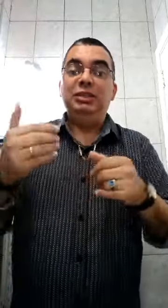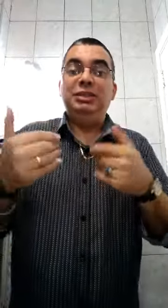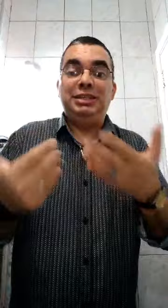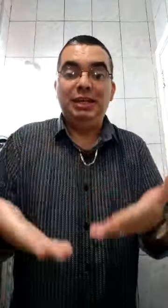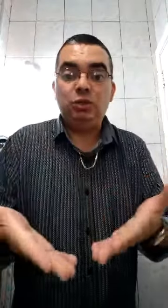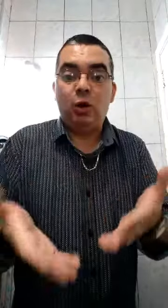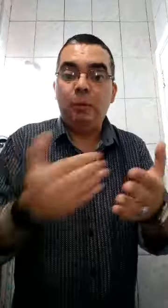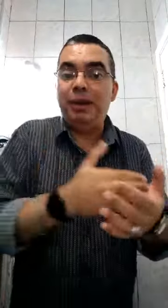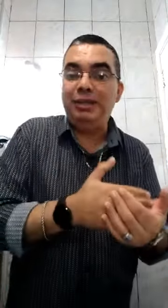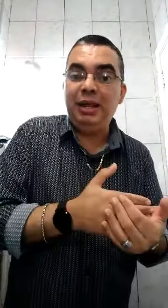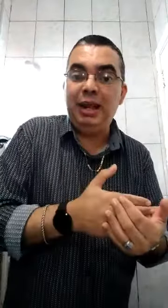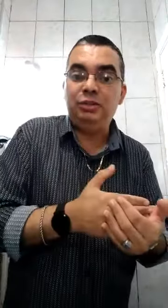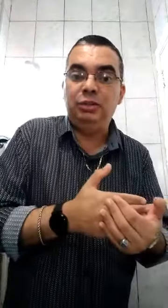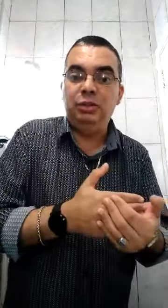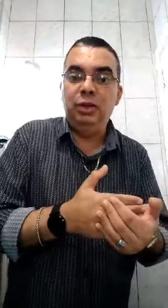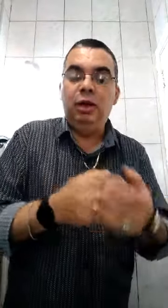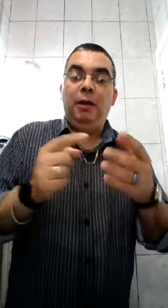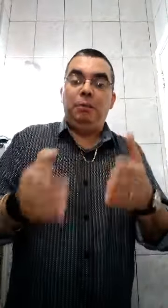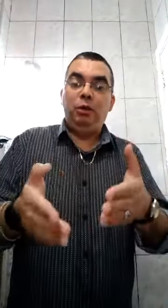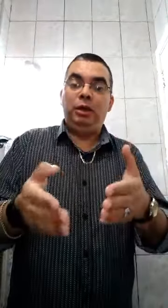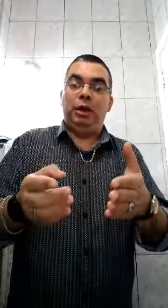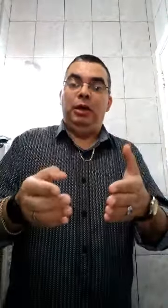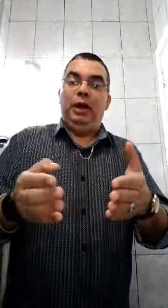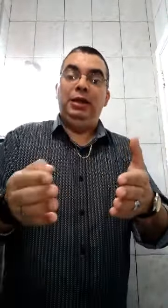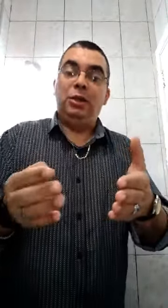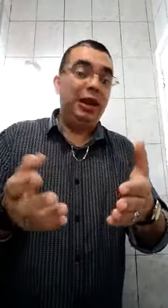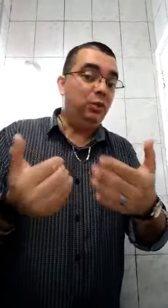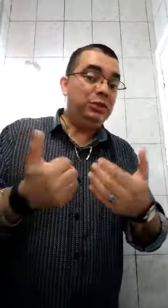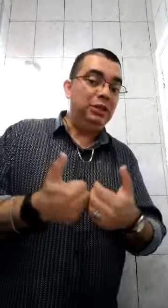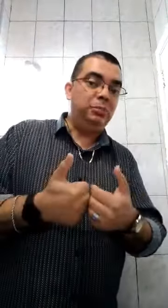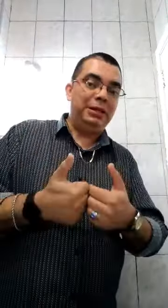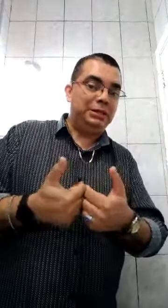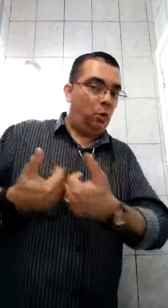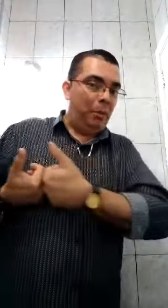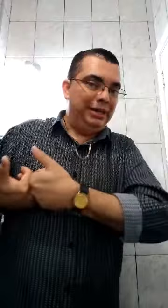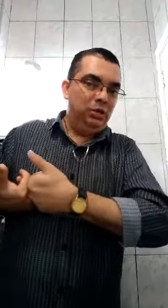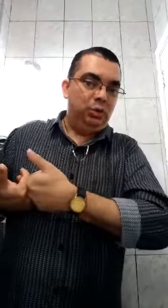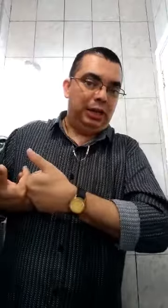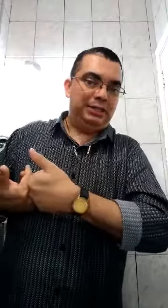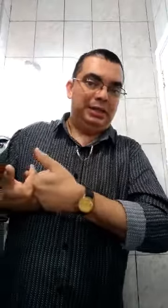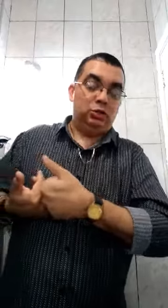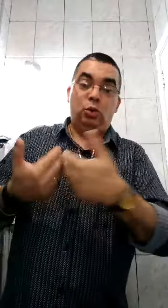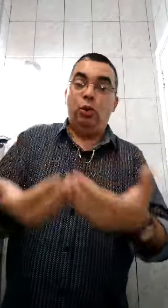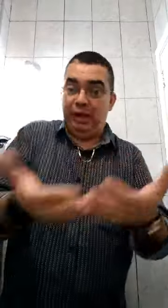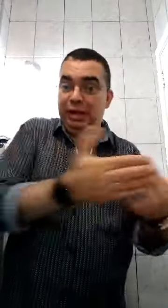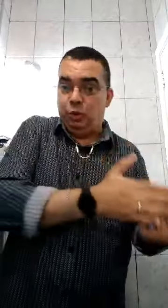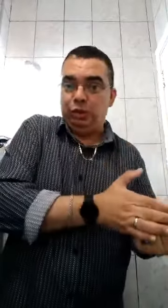Infidelidade sexual pela internet. Por quê? Então, ela não sente prazer com o marido, que ela se casou, ou ele com a